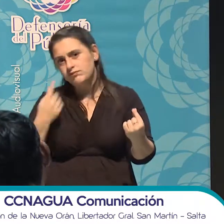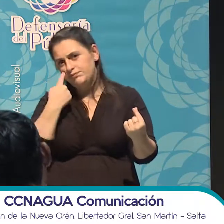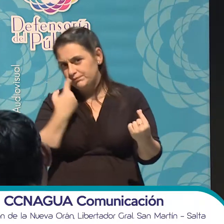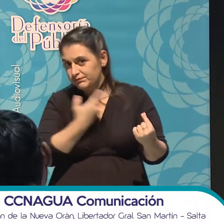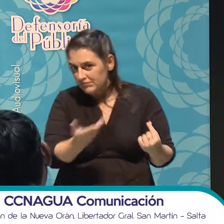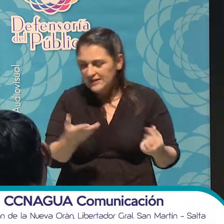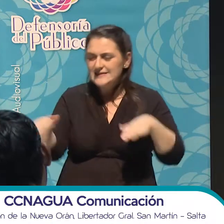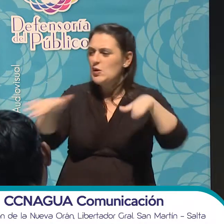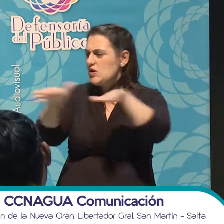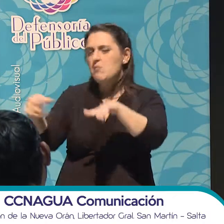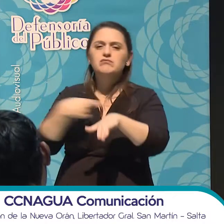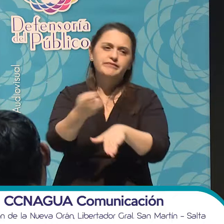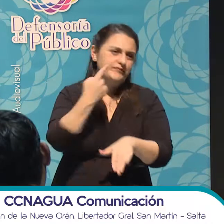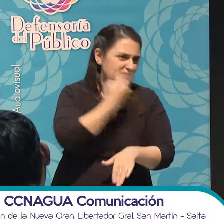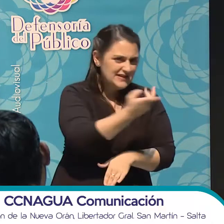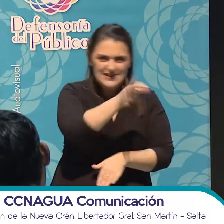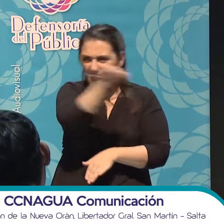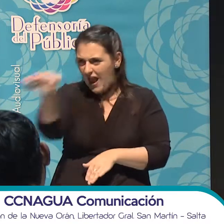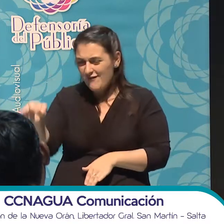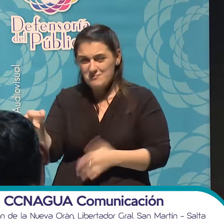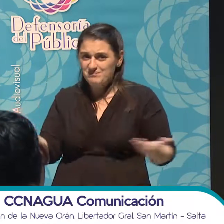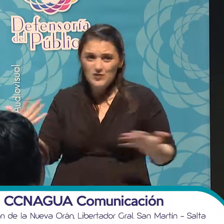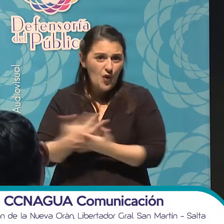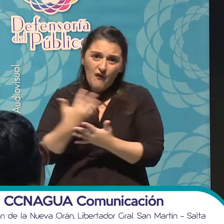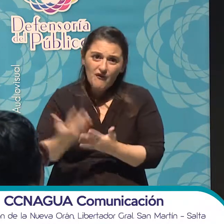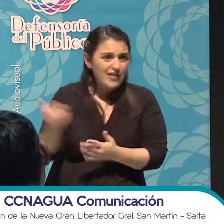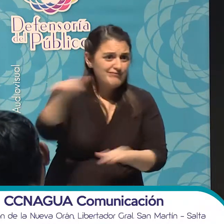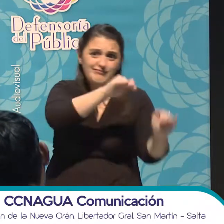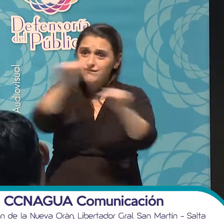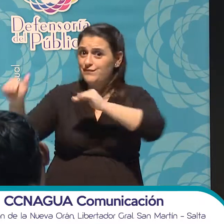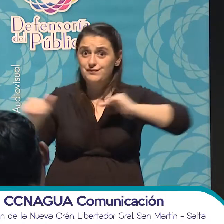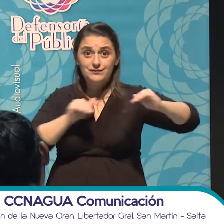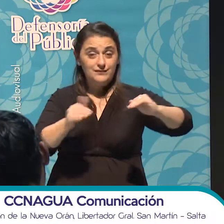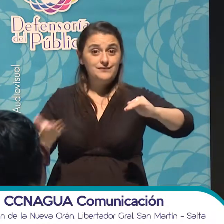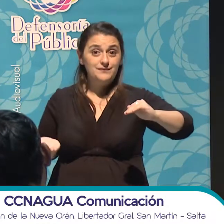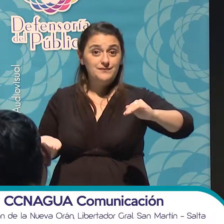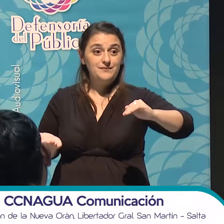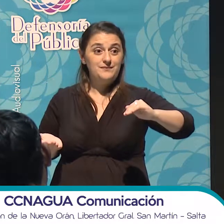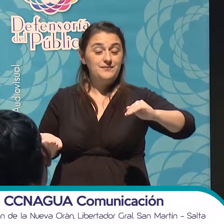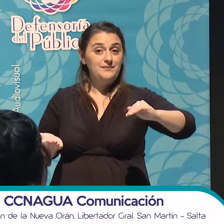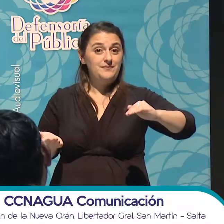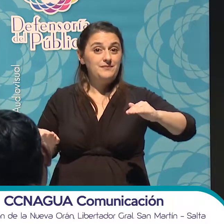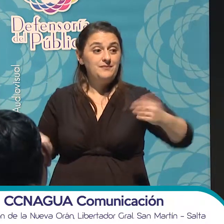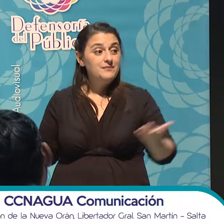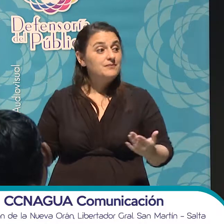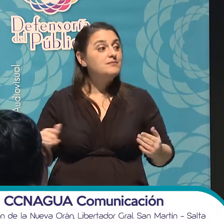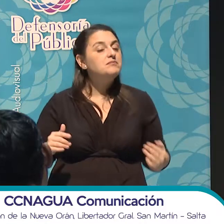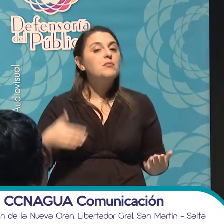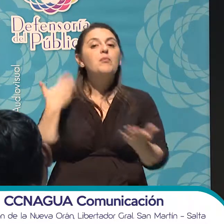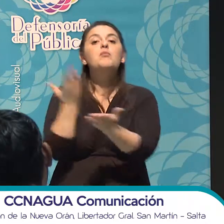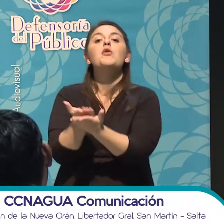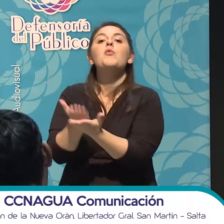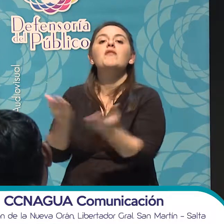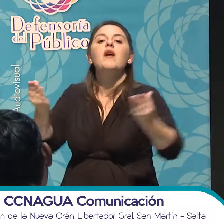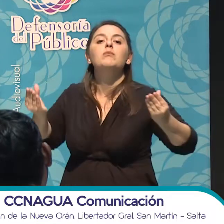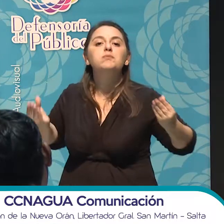esa realidad. Todos lo conocemos y todos lo padecemos. Todos los sectores los padecemos. Yo lo que quiero plantearle acá